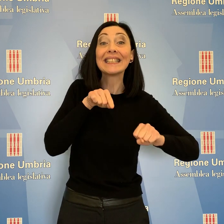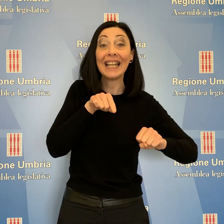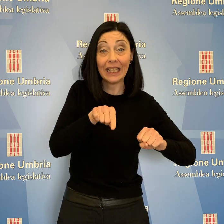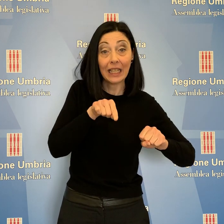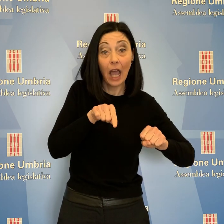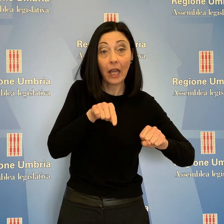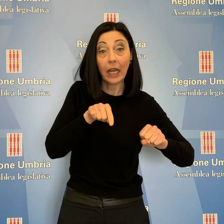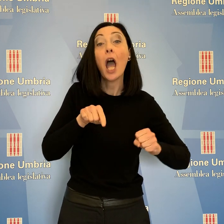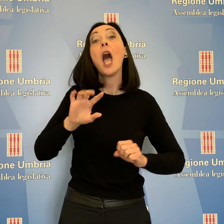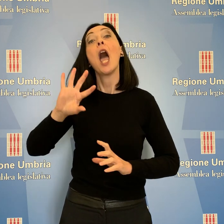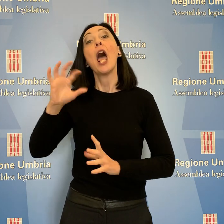recovery.